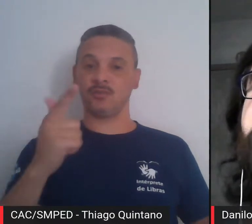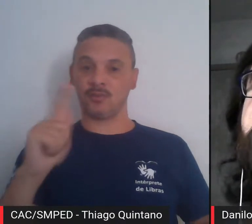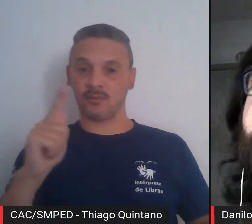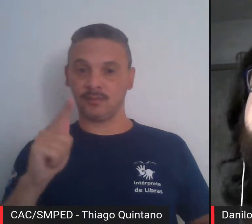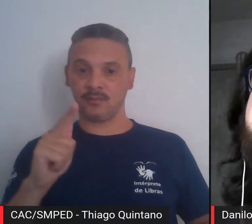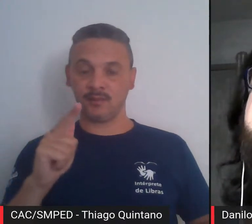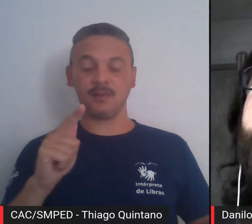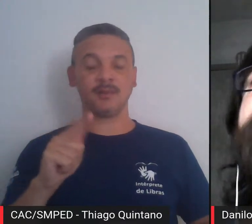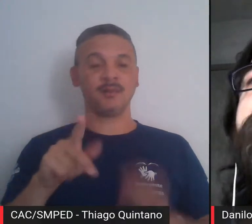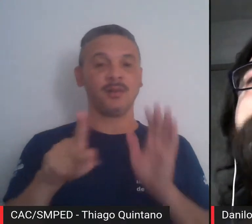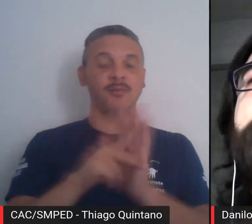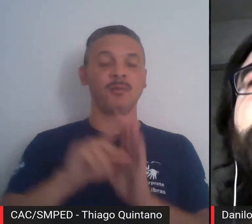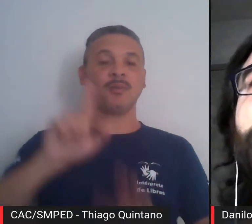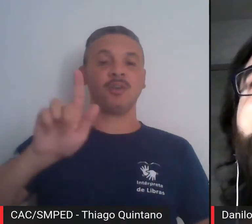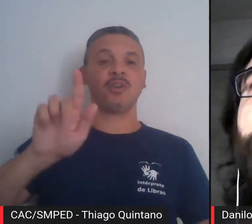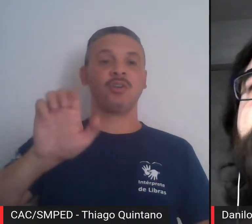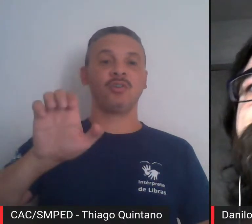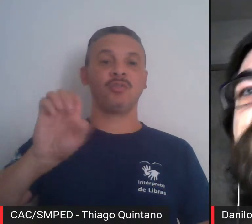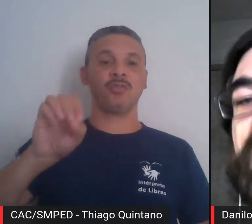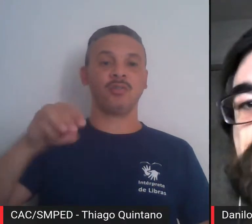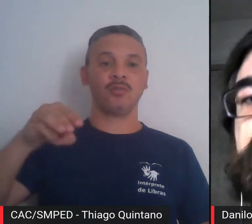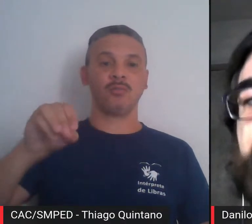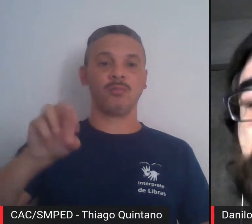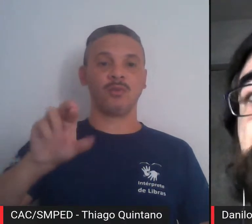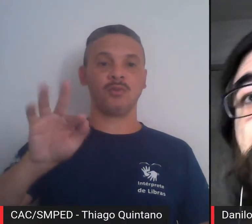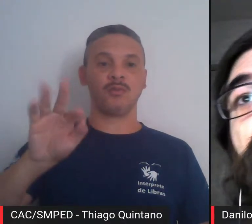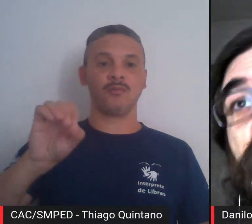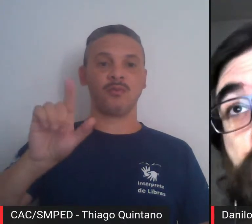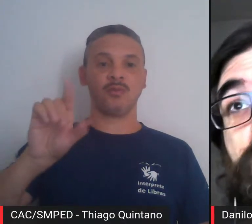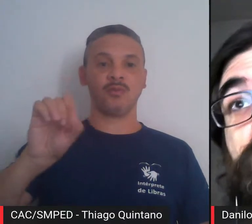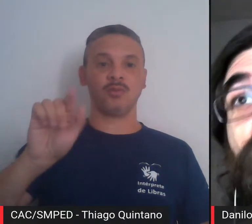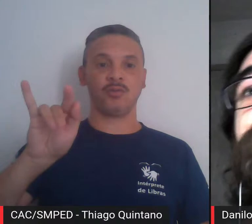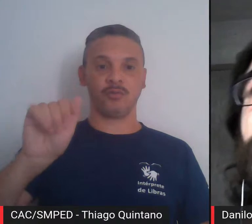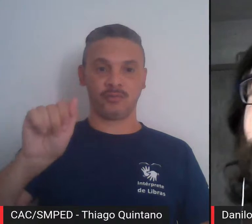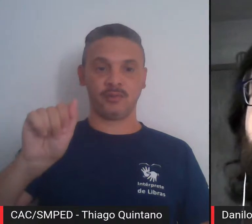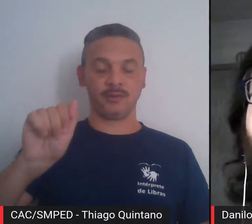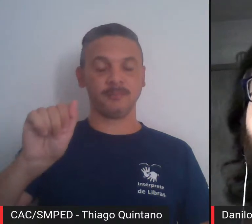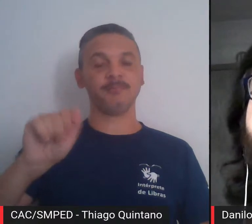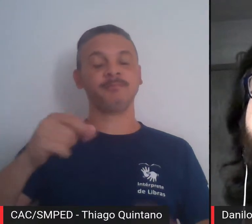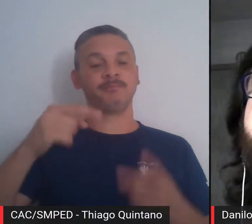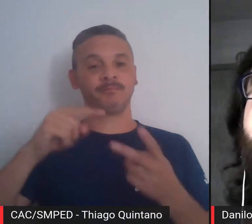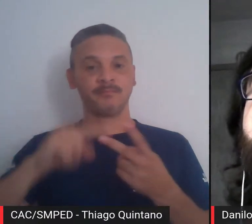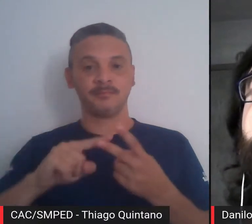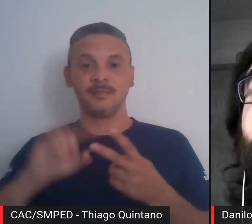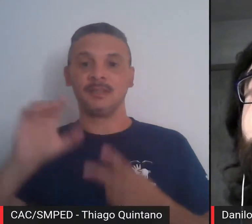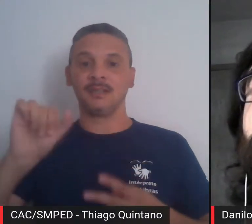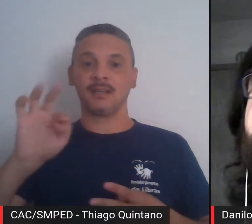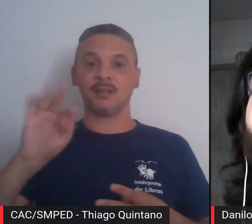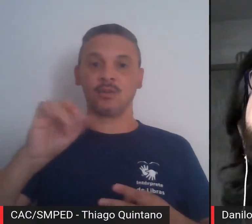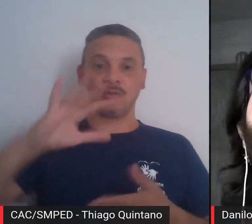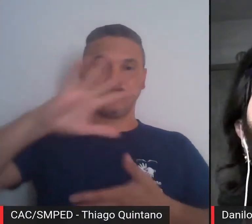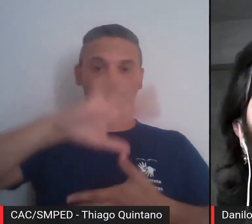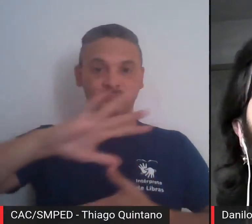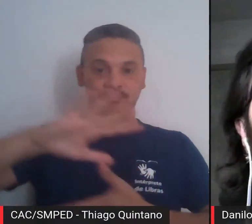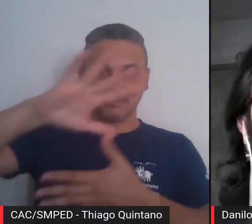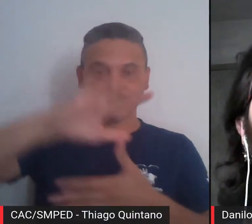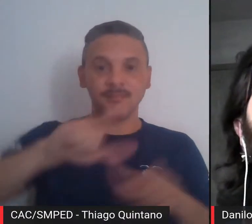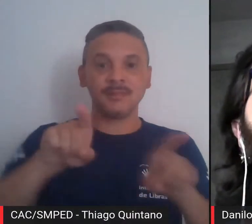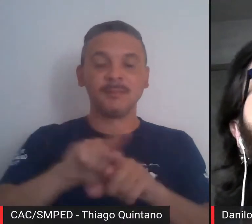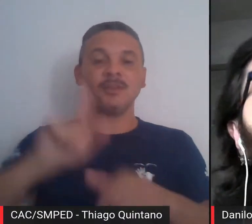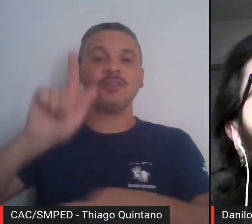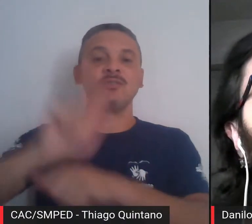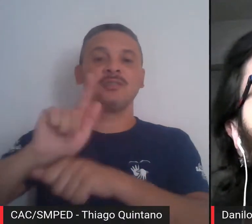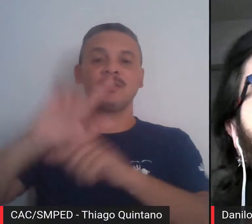geomorfologia, atuando principalmente nos seguintes temas, geomorfologia, cartografia, gestão